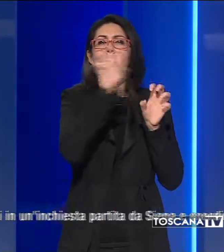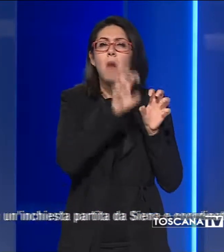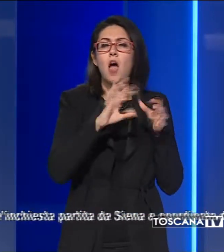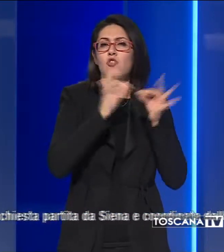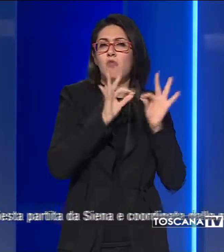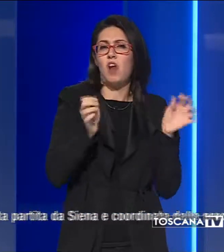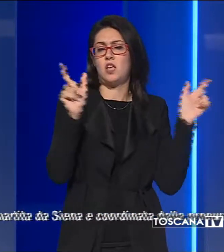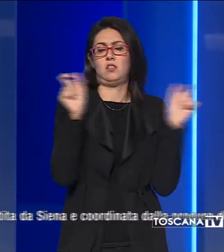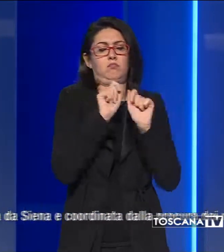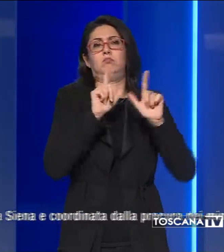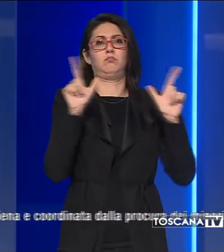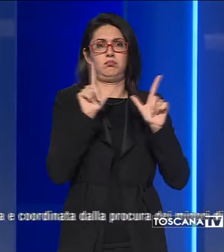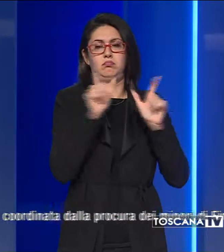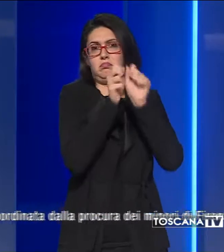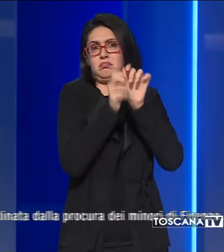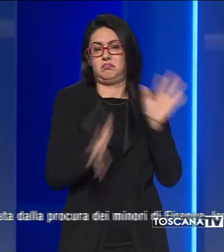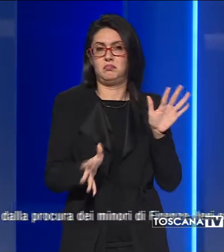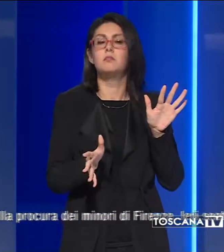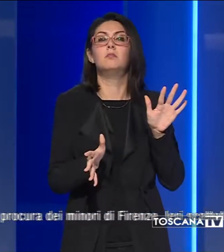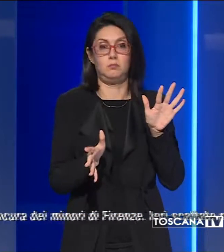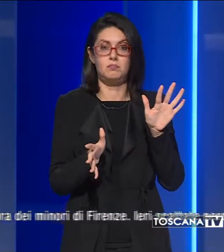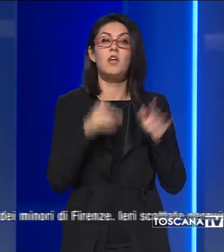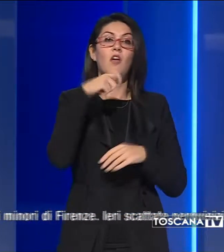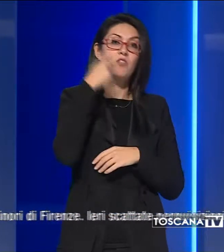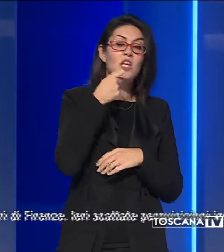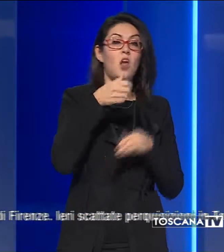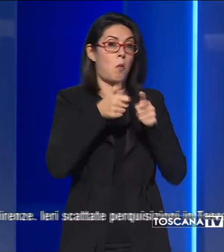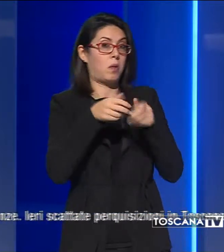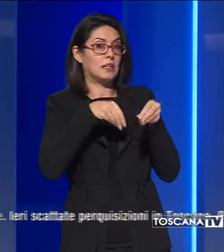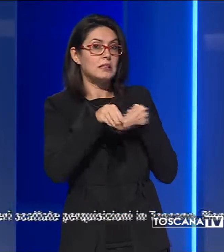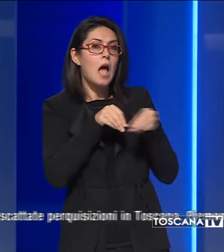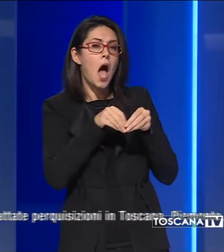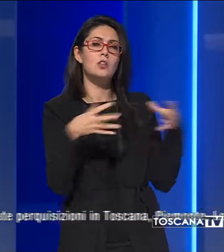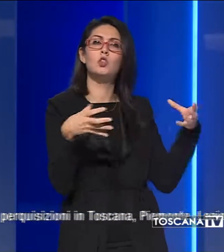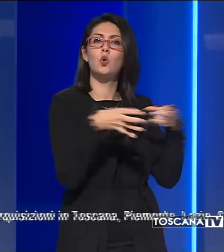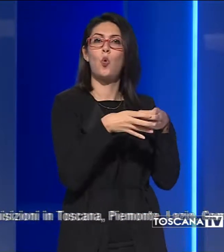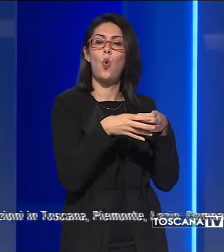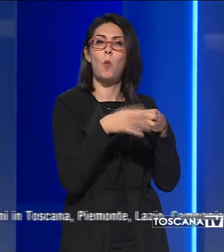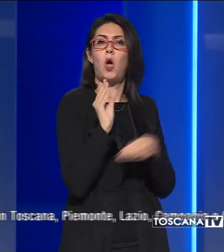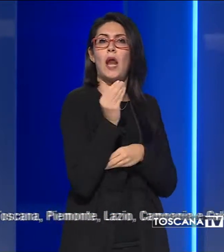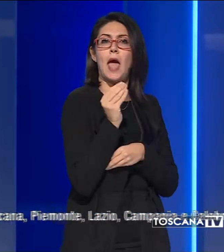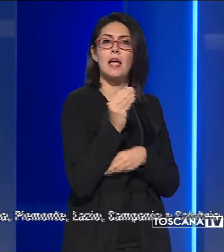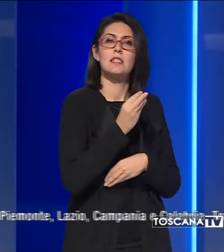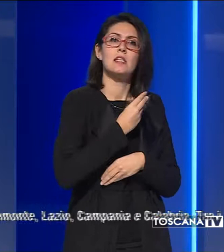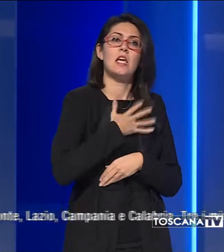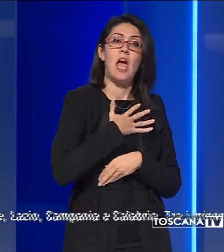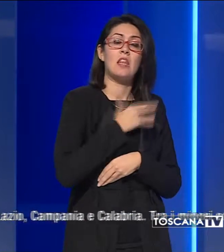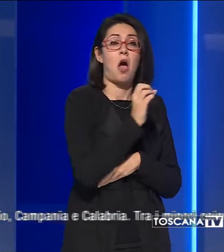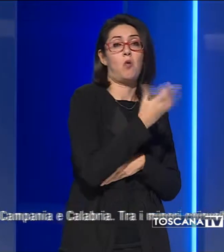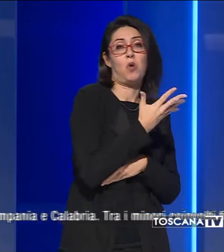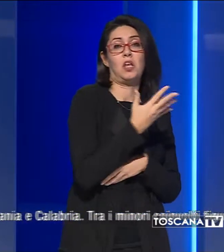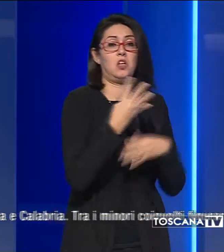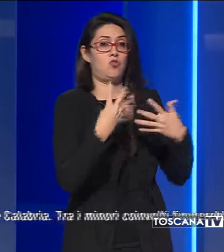shock. A scambiarsi video e messaggi un gruppo di ragazzini tra i 15 e i 19 anni.